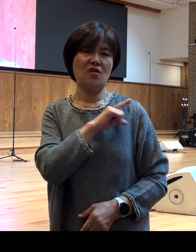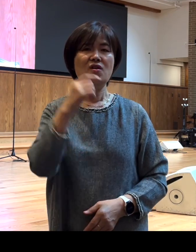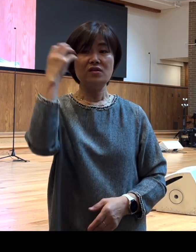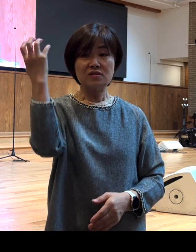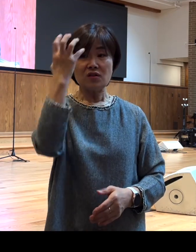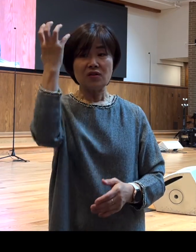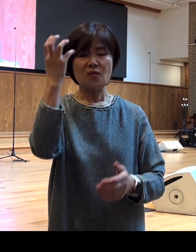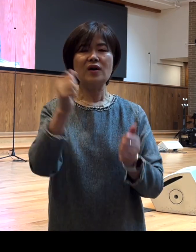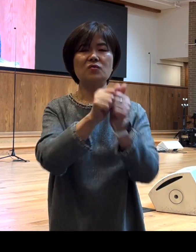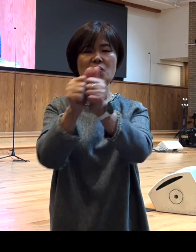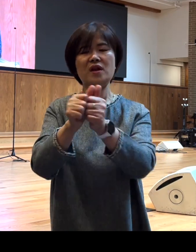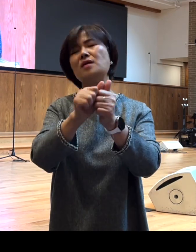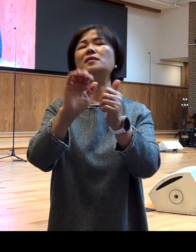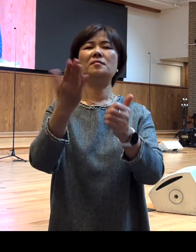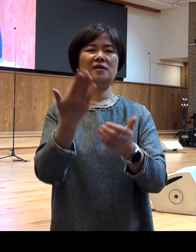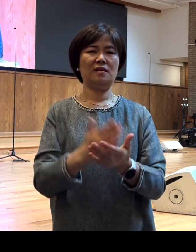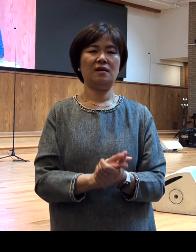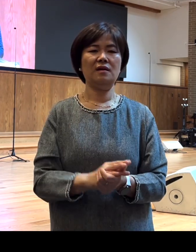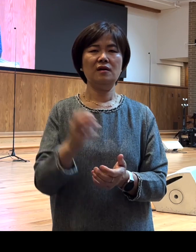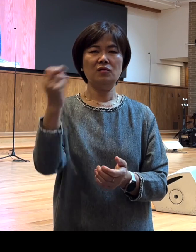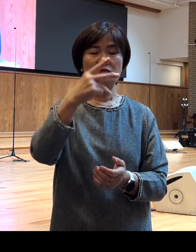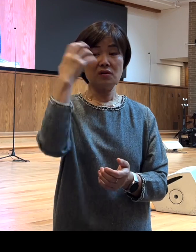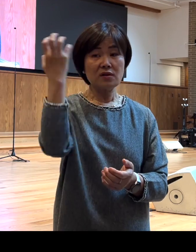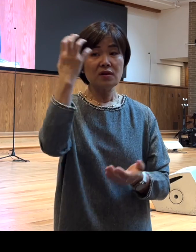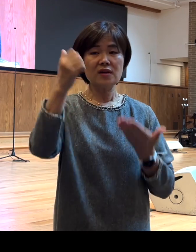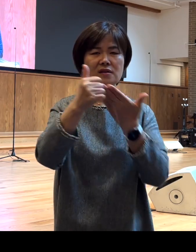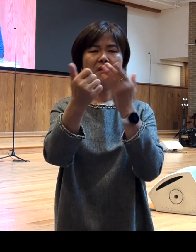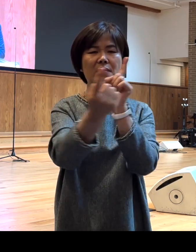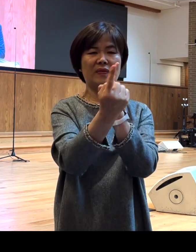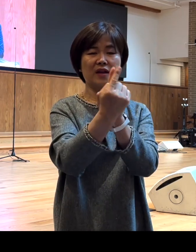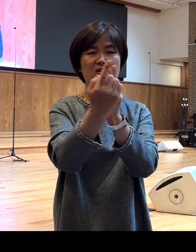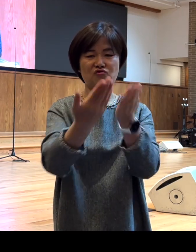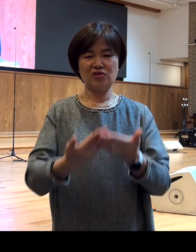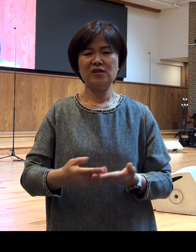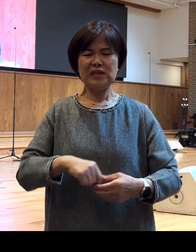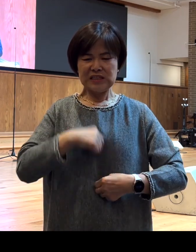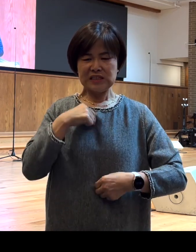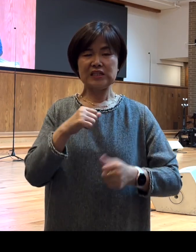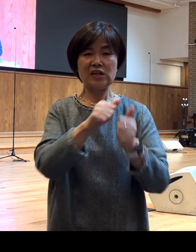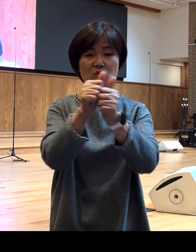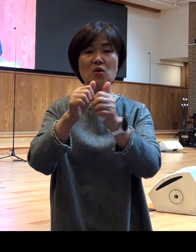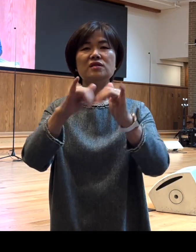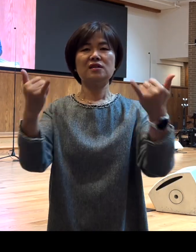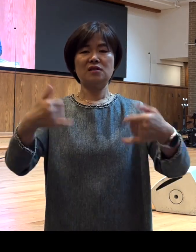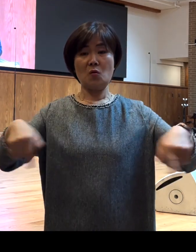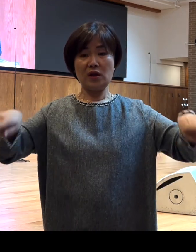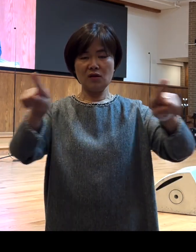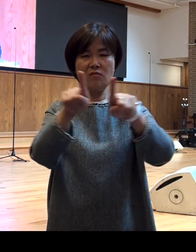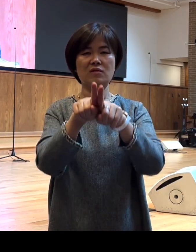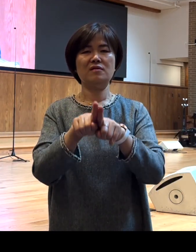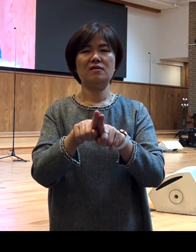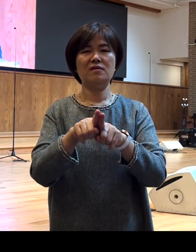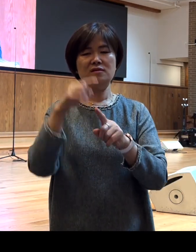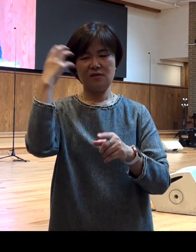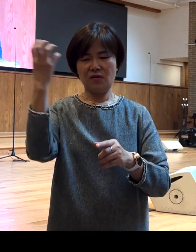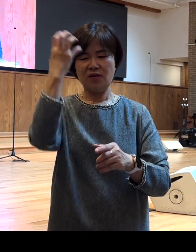동행해야 합니다 또한 성령께서 만나게 하시는 신실한 동역자들과 더불어서 여러분 성령 안에서